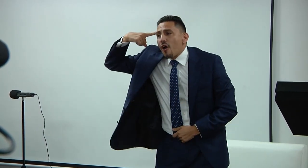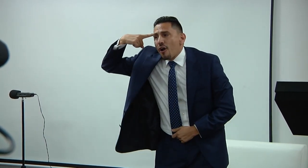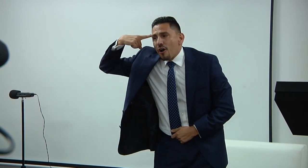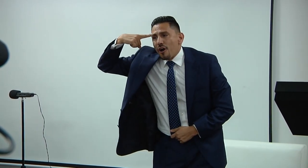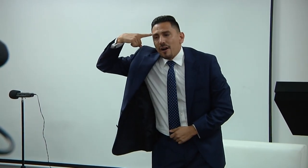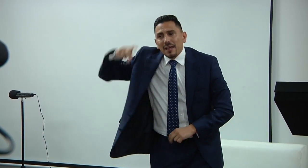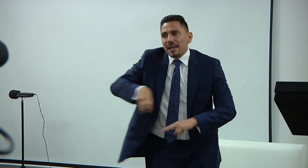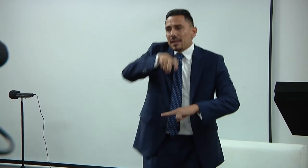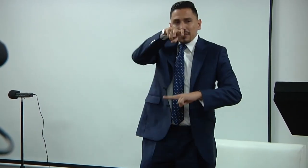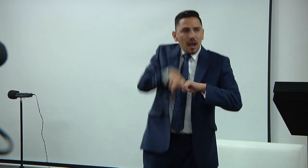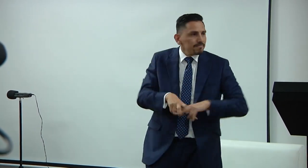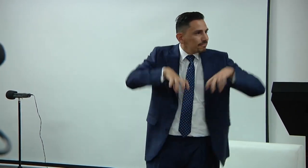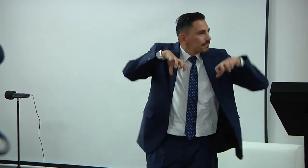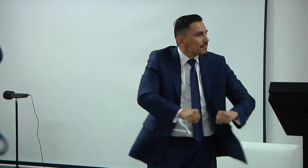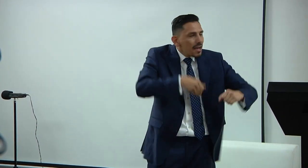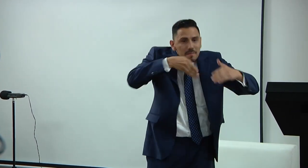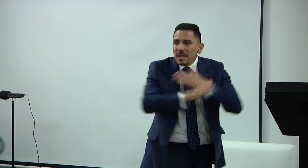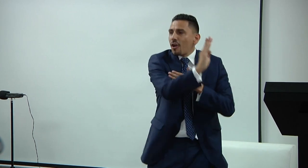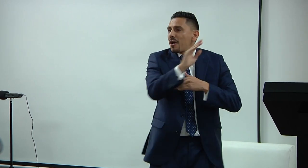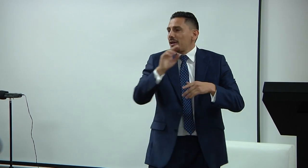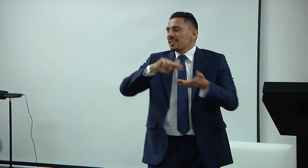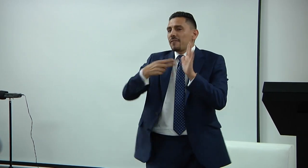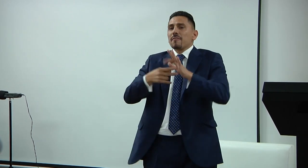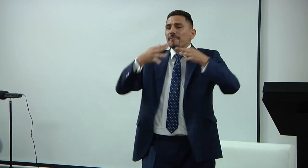posicionándose en el Estado, en el gobierno,